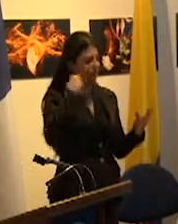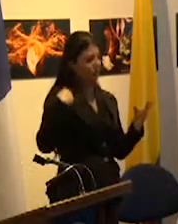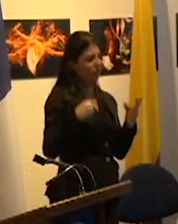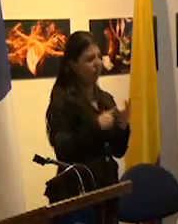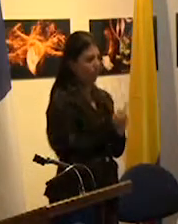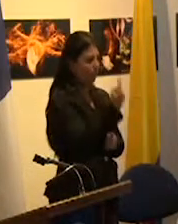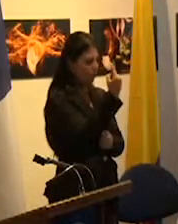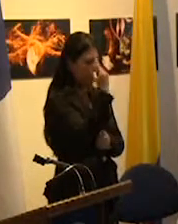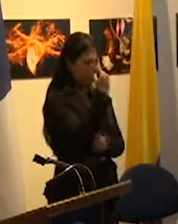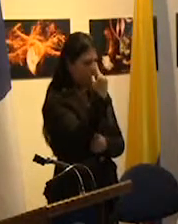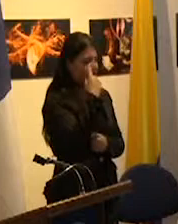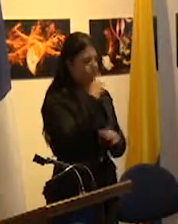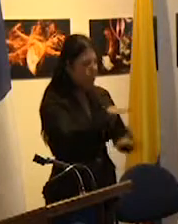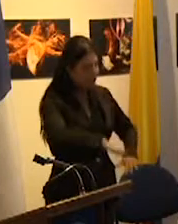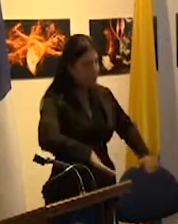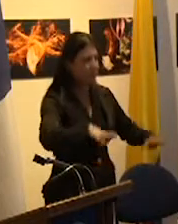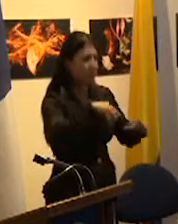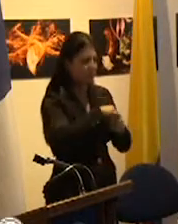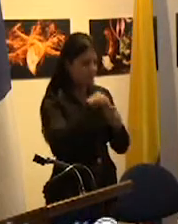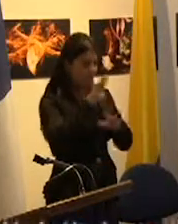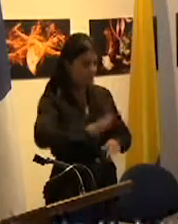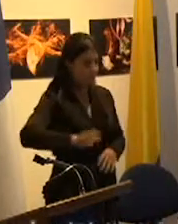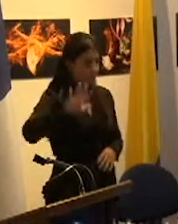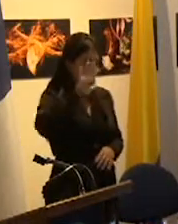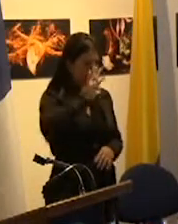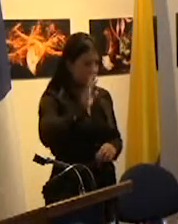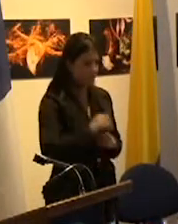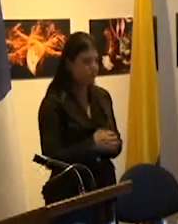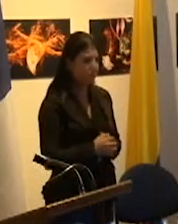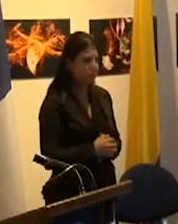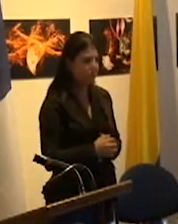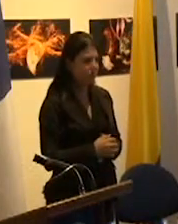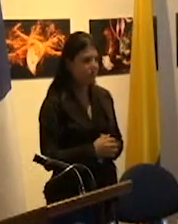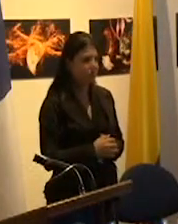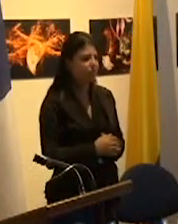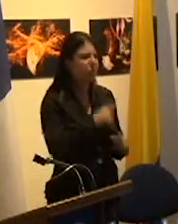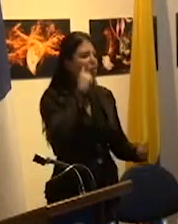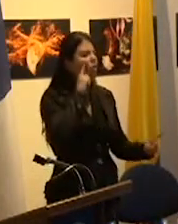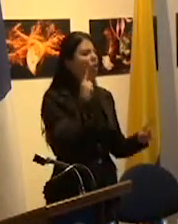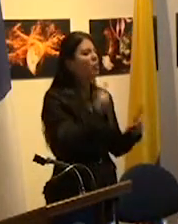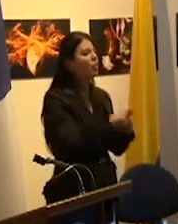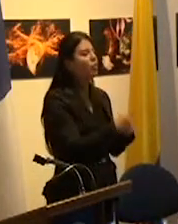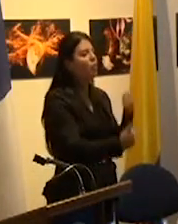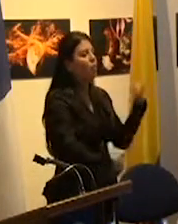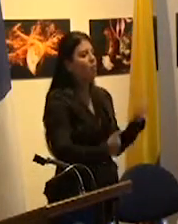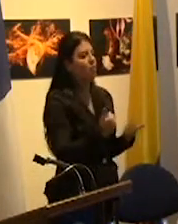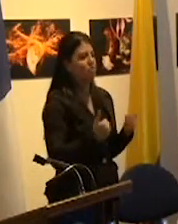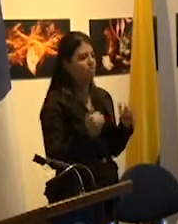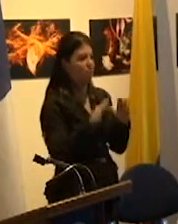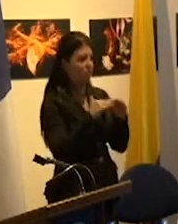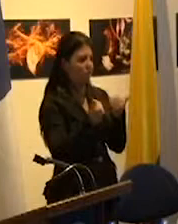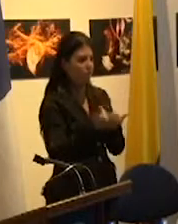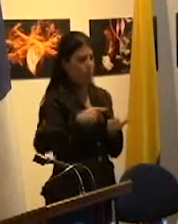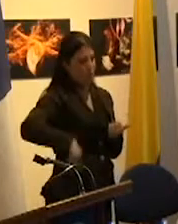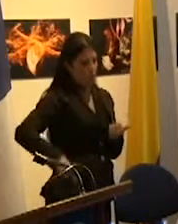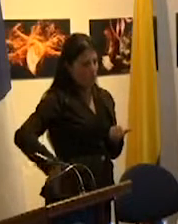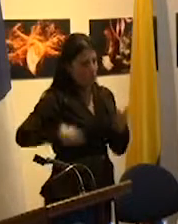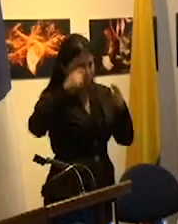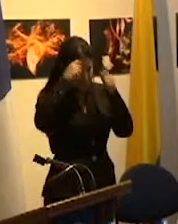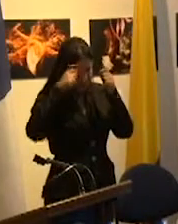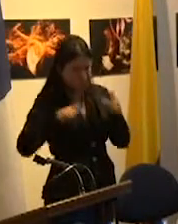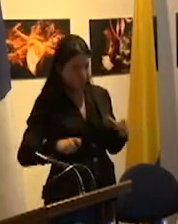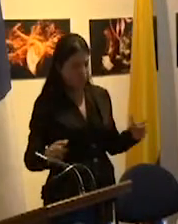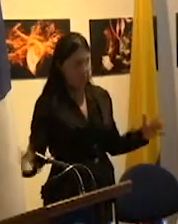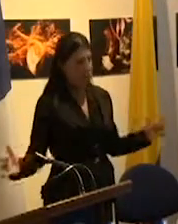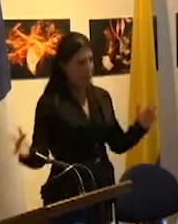subjetivación política en el ámbito estatal en función de la